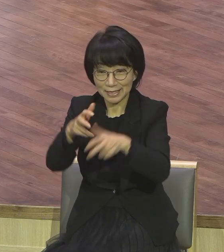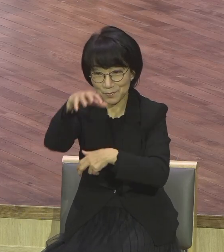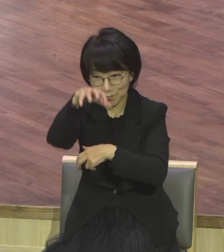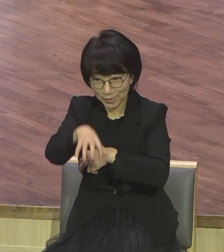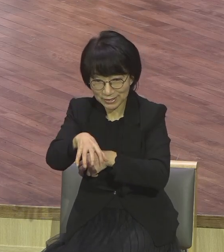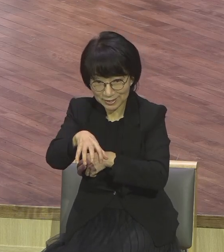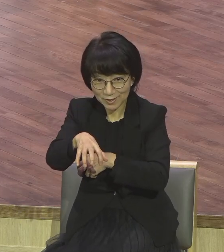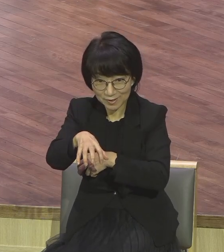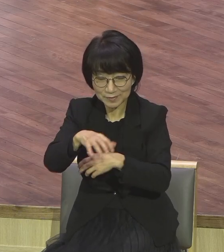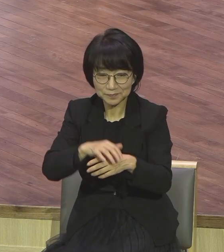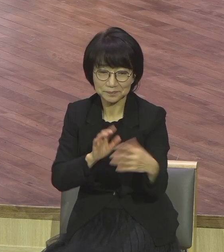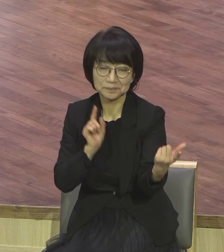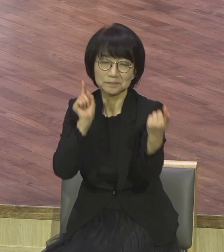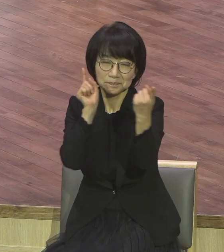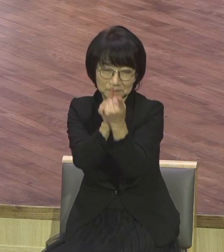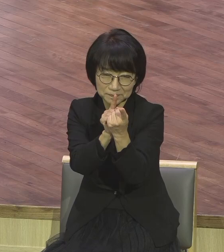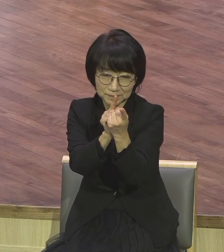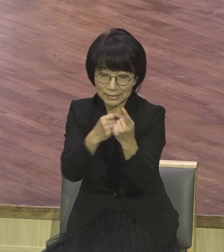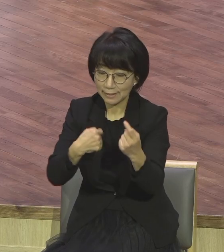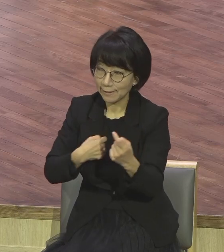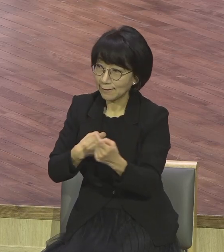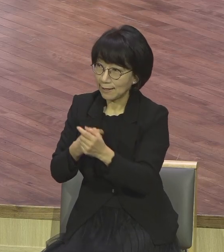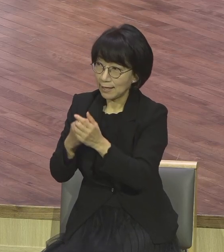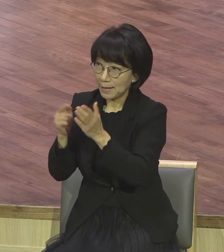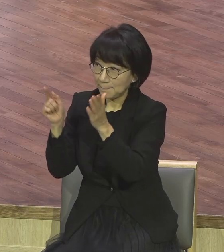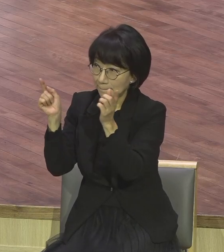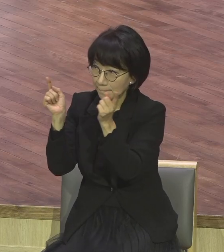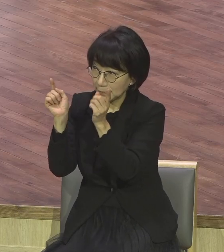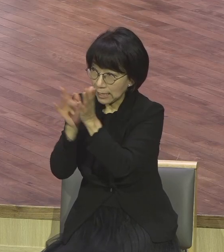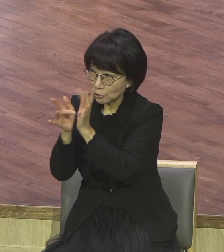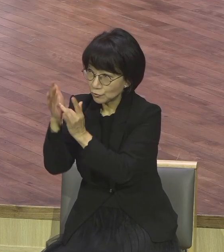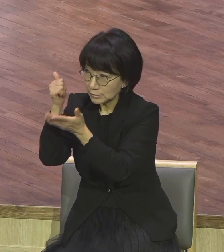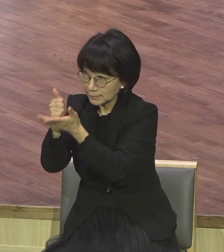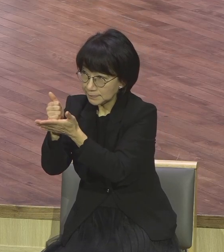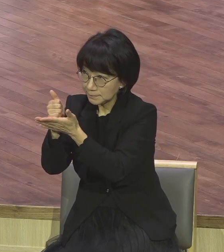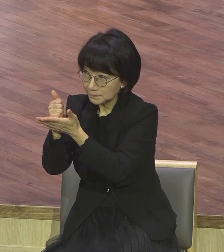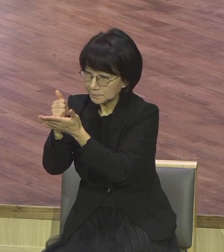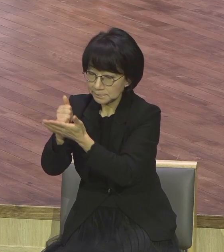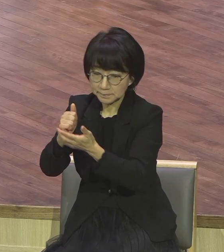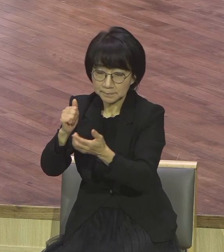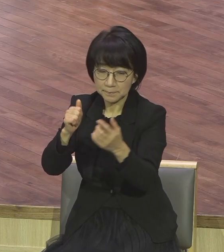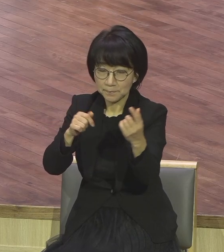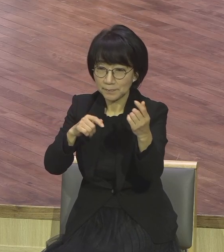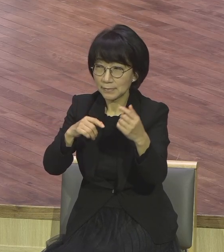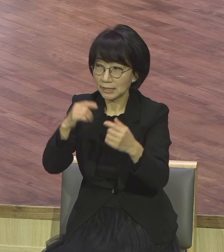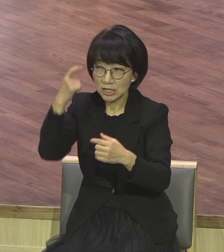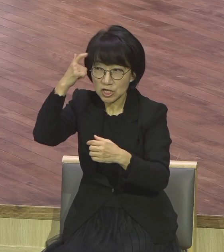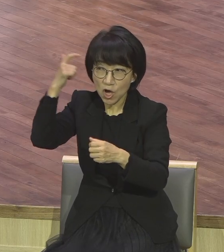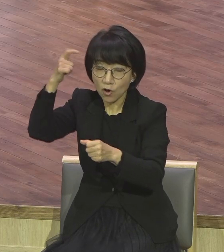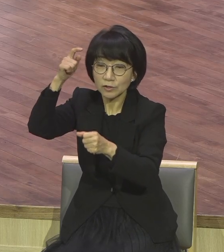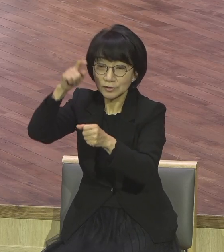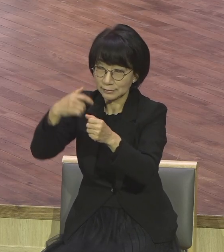내가 믿는 예수 예수 믿는 사람의 향기를 영적 향기를 여러분